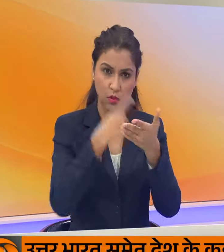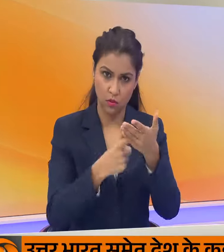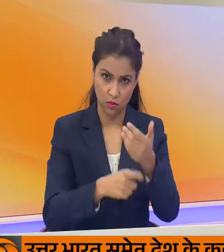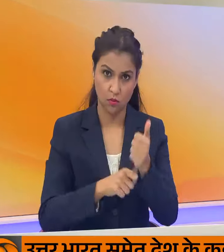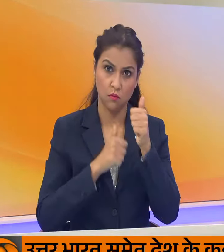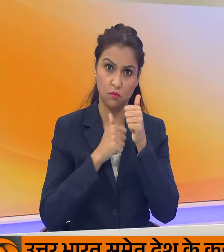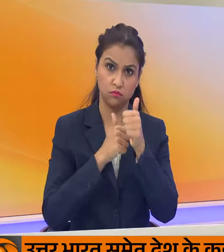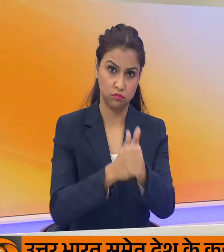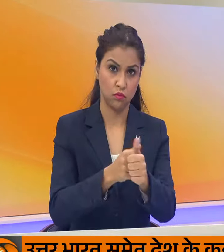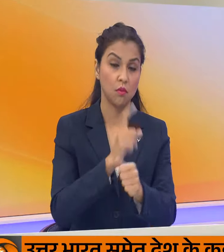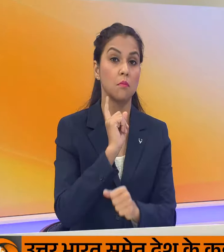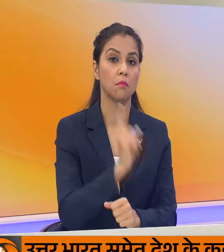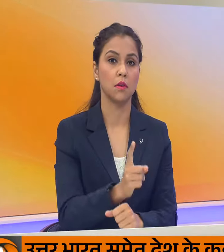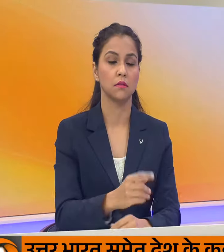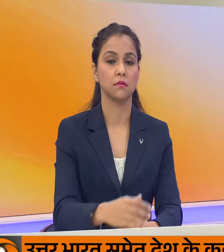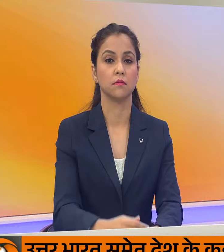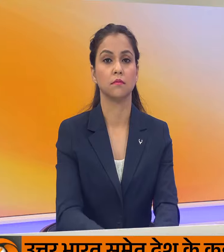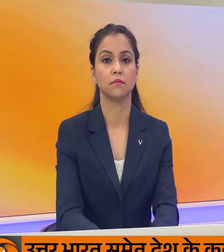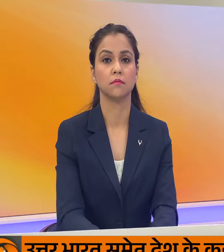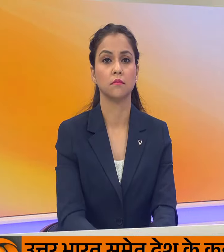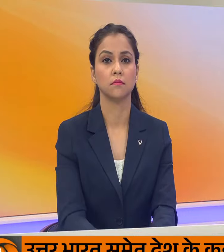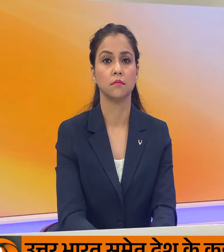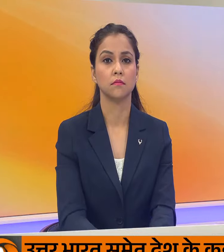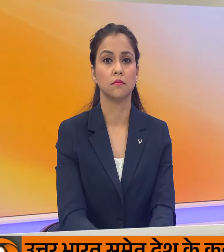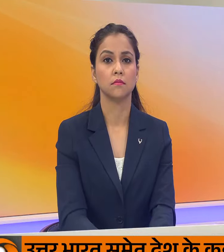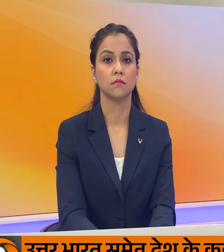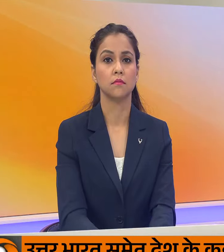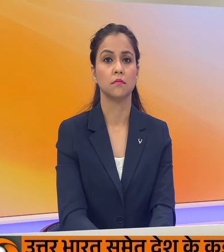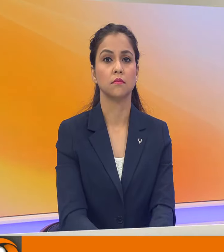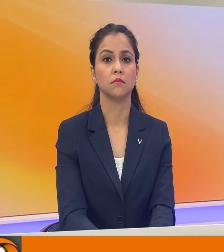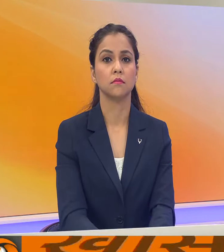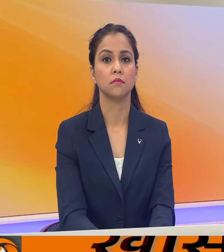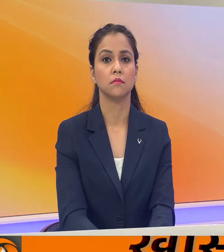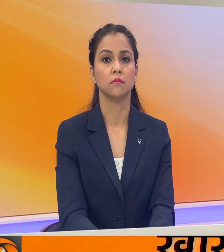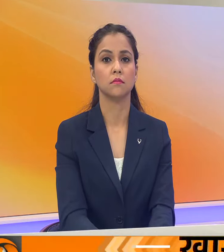अनुपालन सुनश्चित किया जाए।